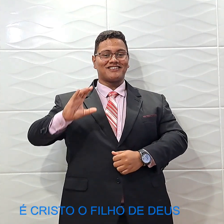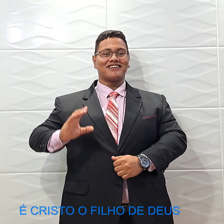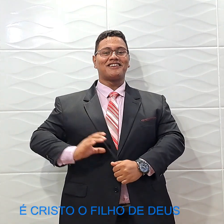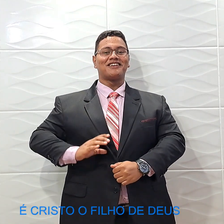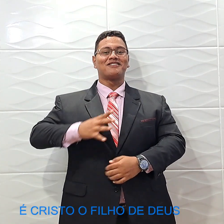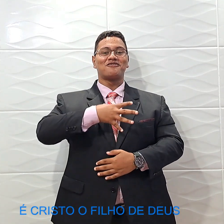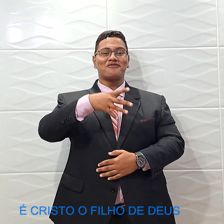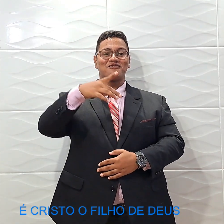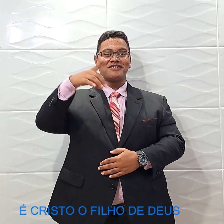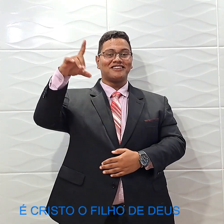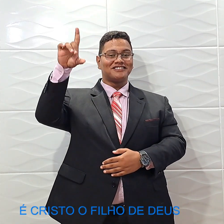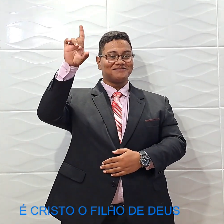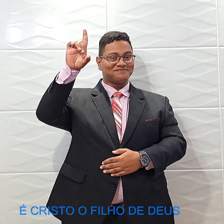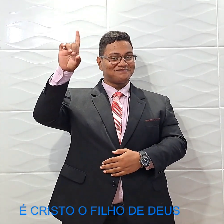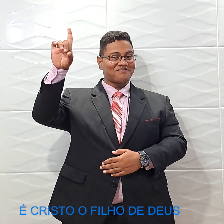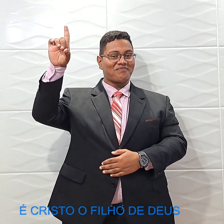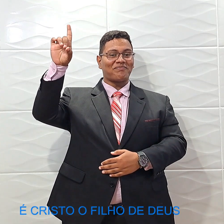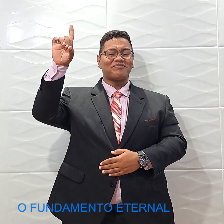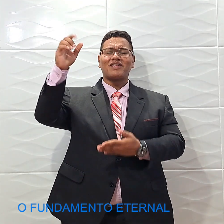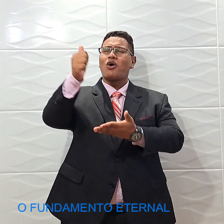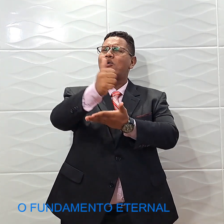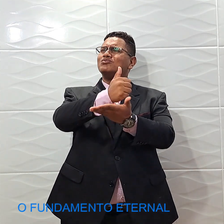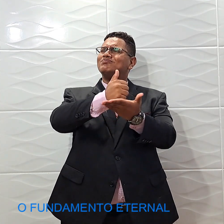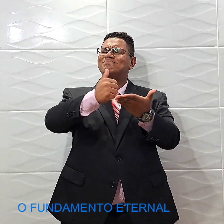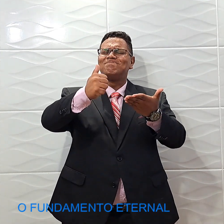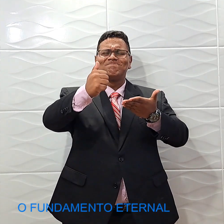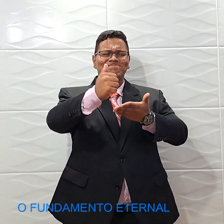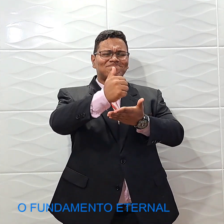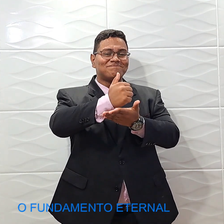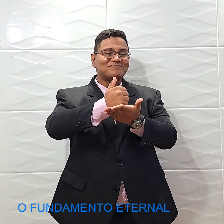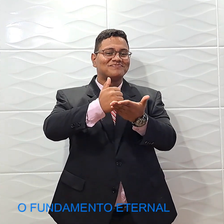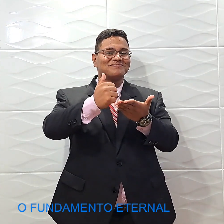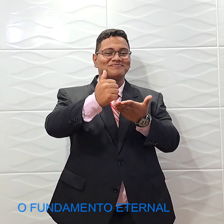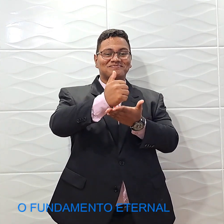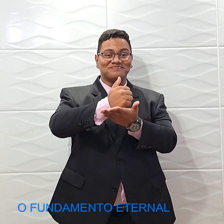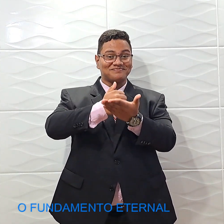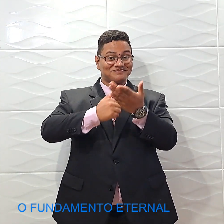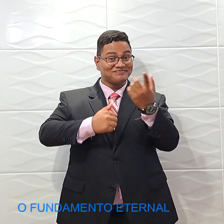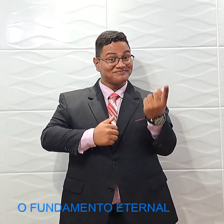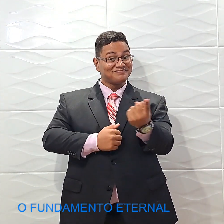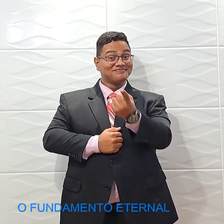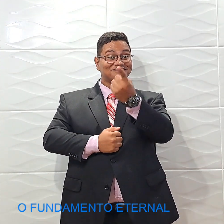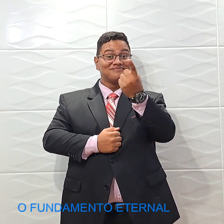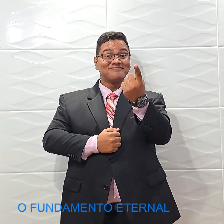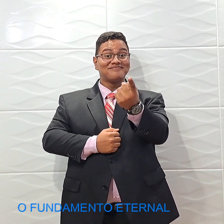o Filho de Deus O fundamento eternal